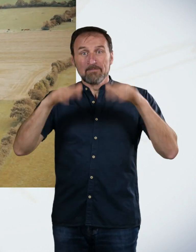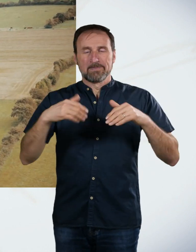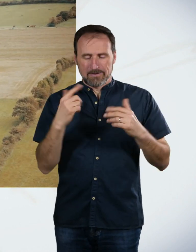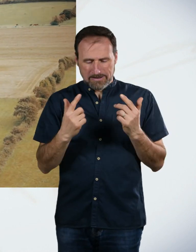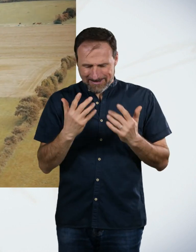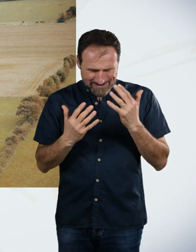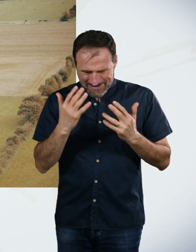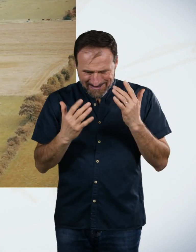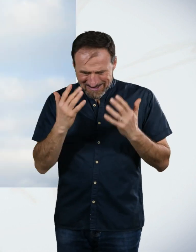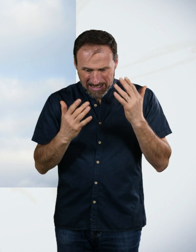rausbekommen.